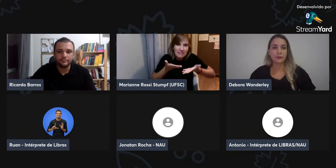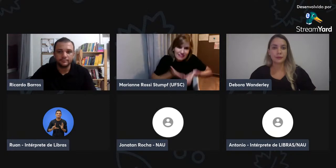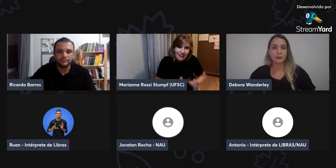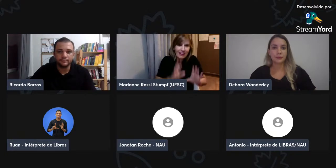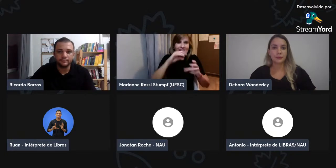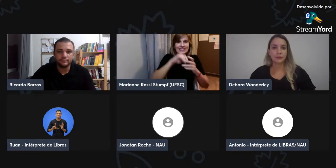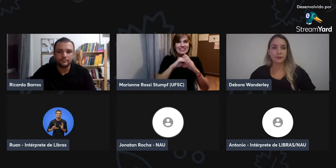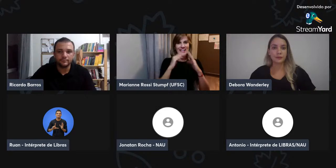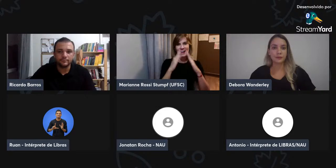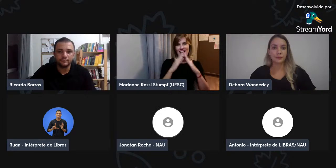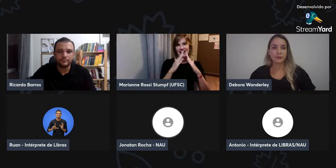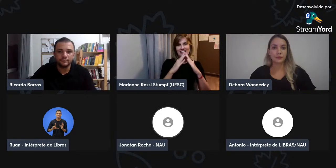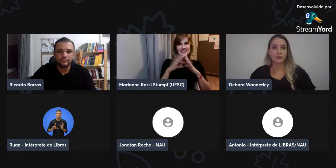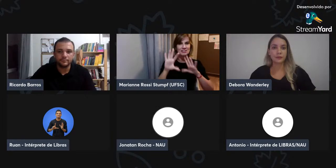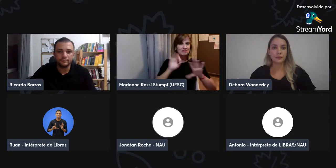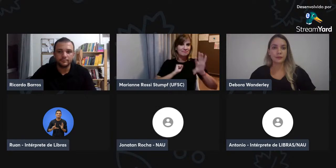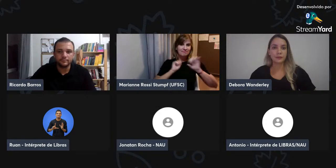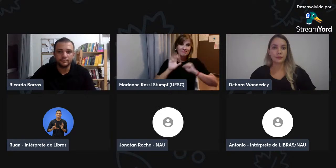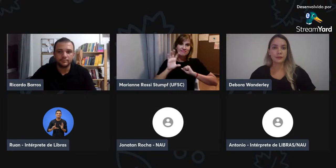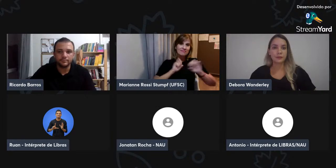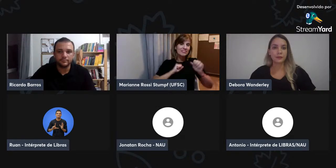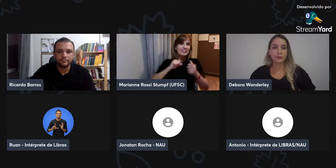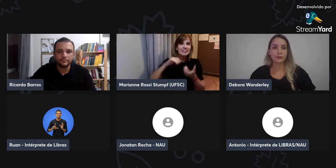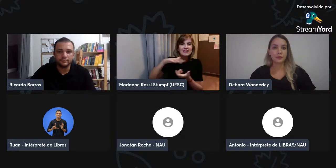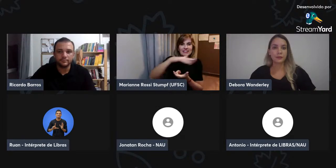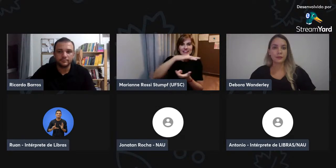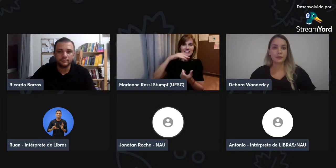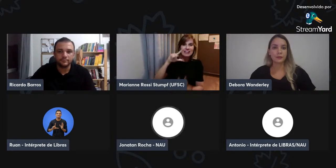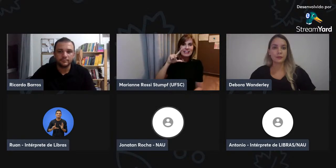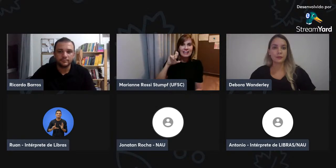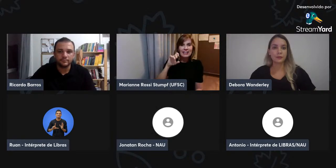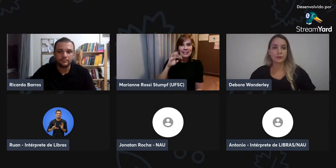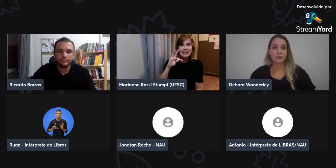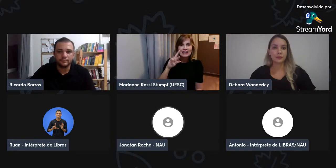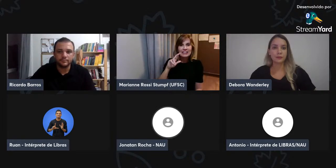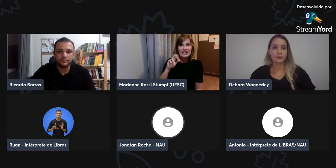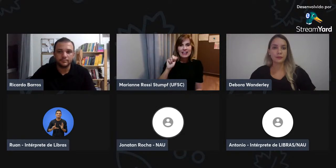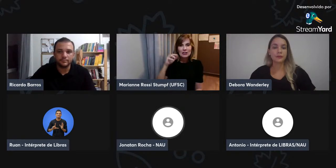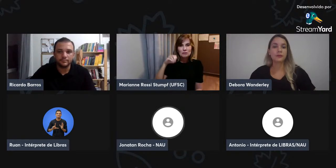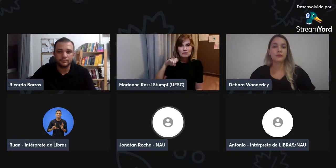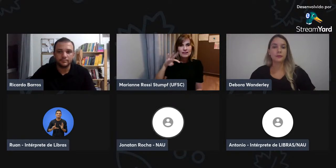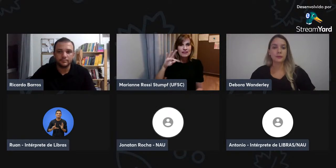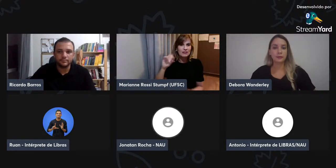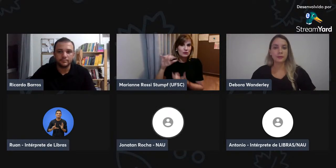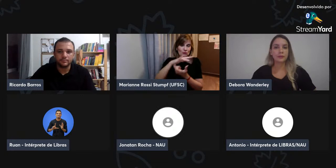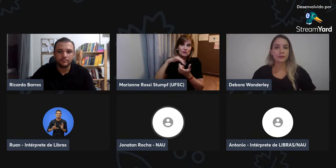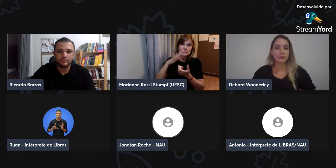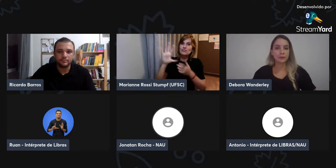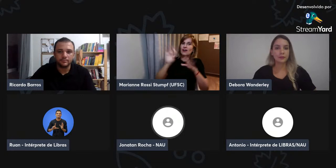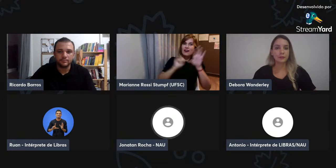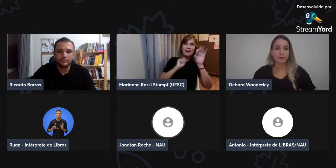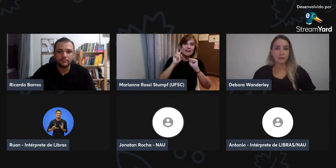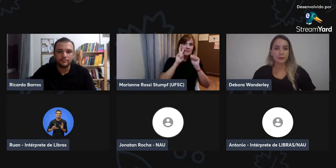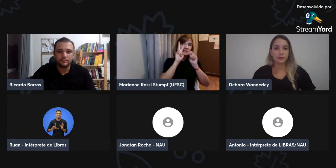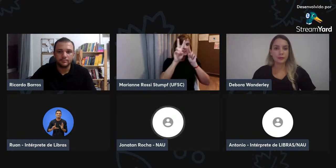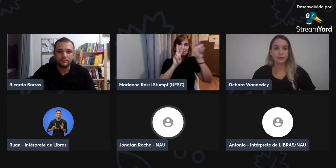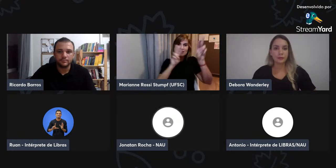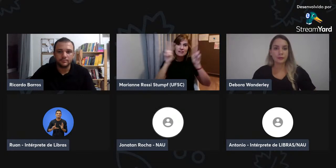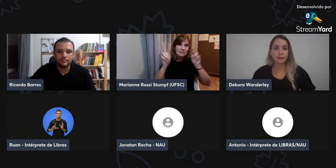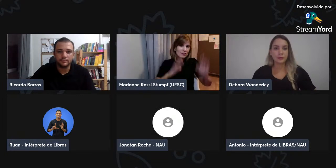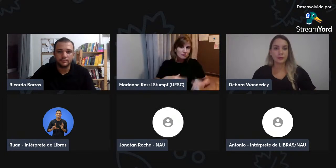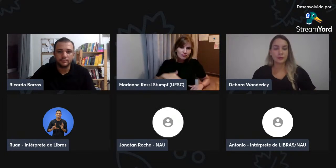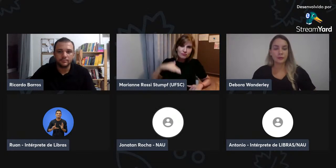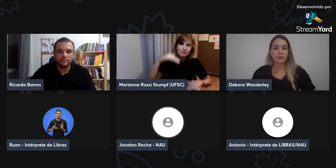Então, não tem um contato incipiente, não, eles vão adquirir a língua de sinais, mesmo em